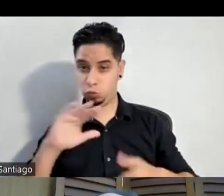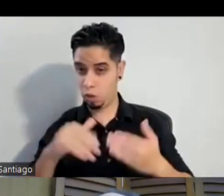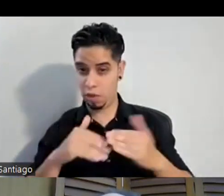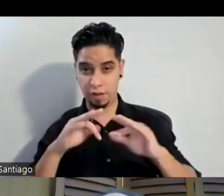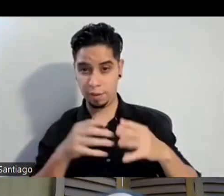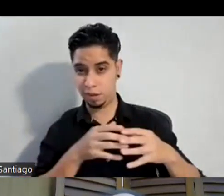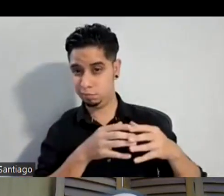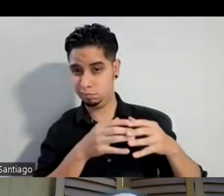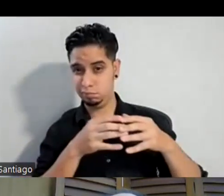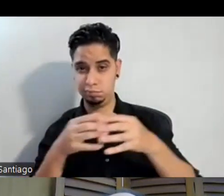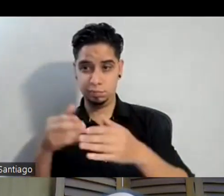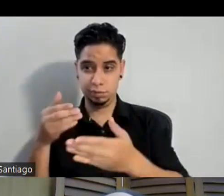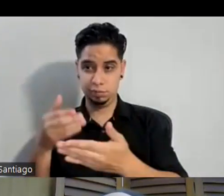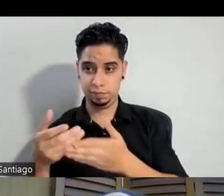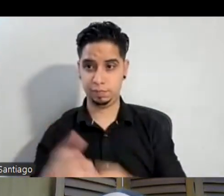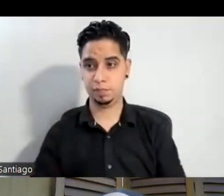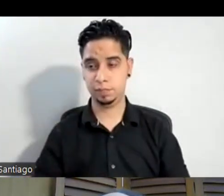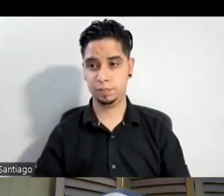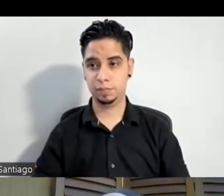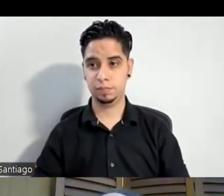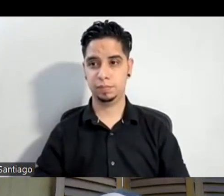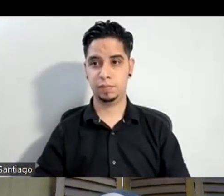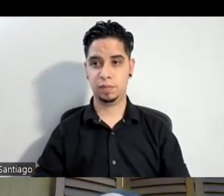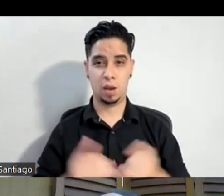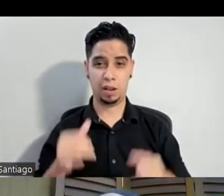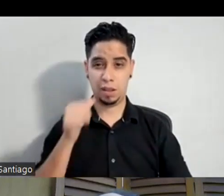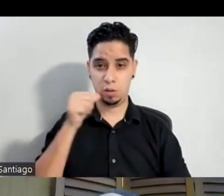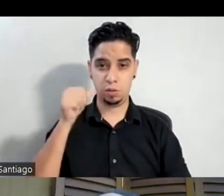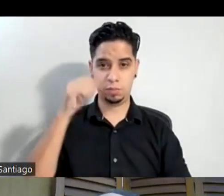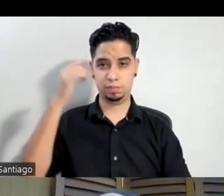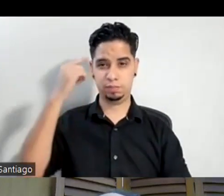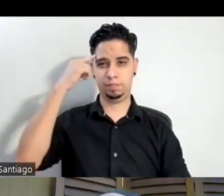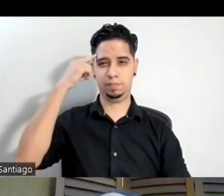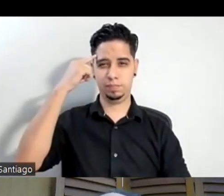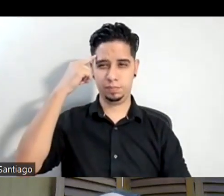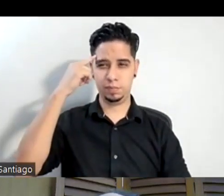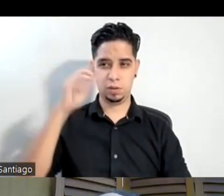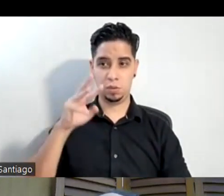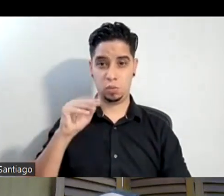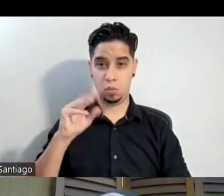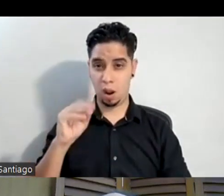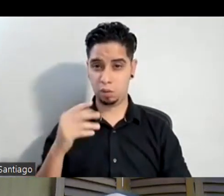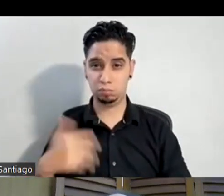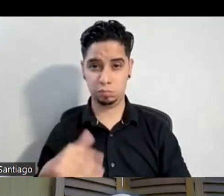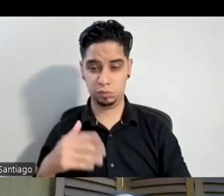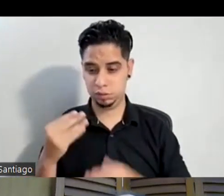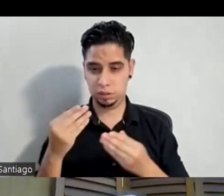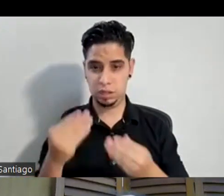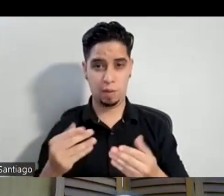y se tenían bendito ahora uno no ve de adulto y dice ya trabalá que ellos crean en uno y le daban todo porque ellos tenían que